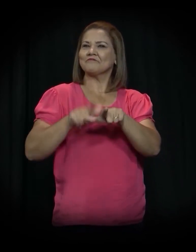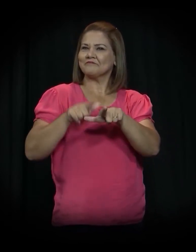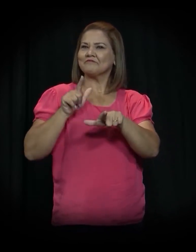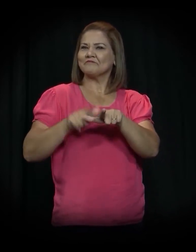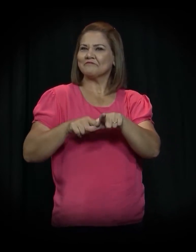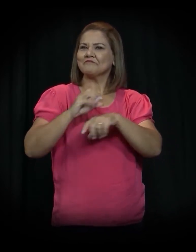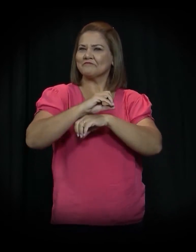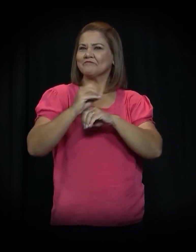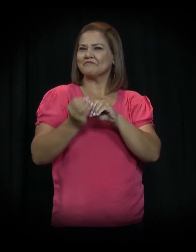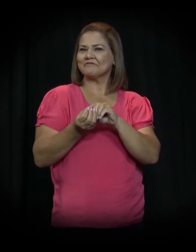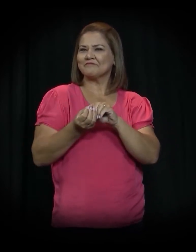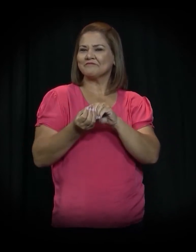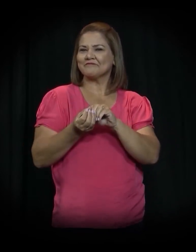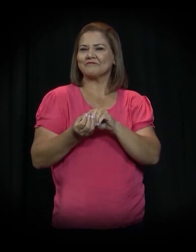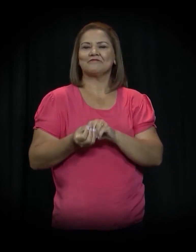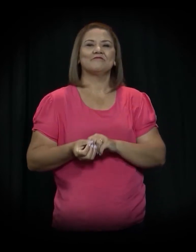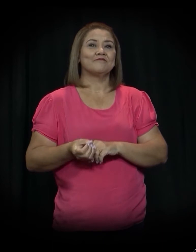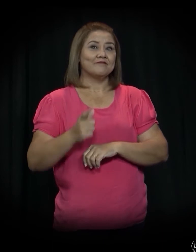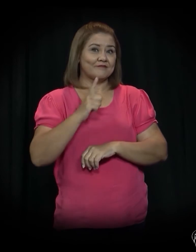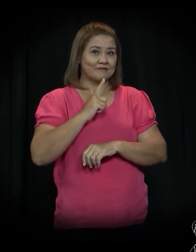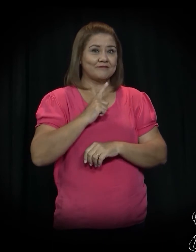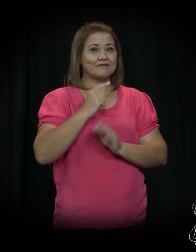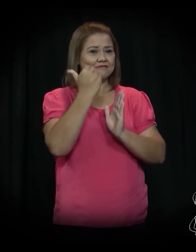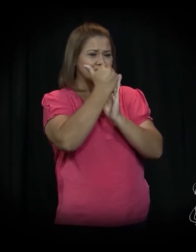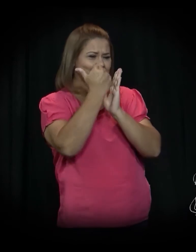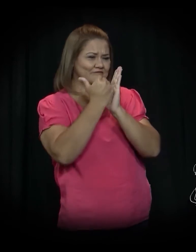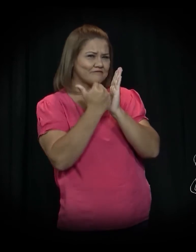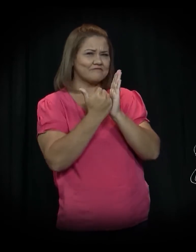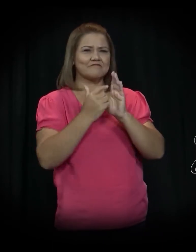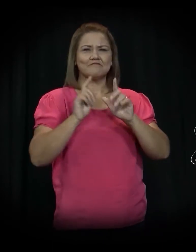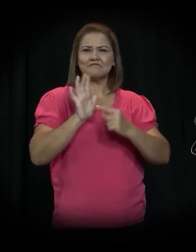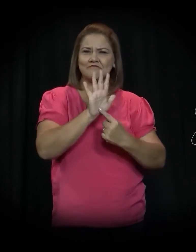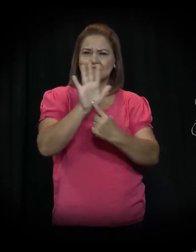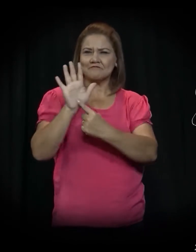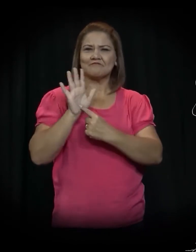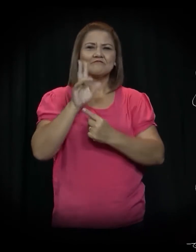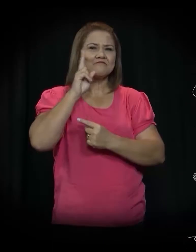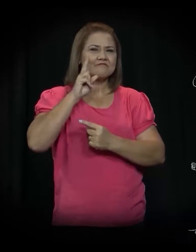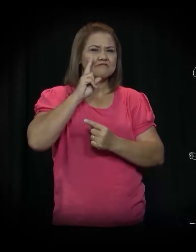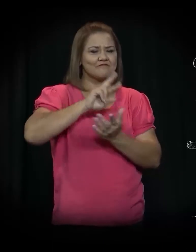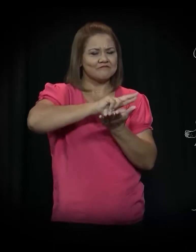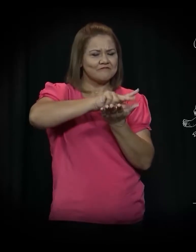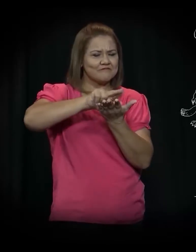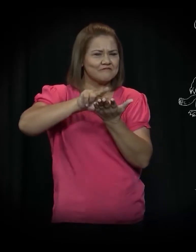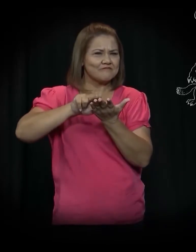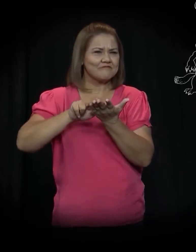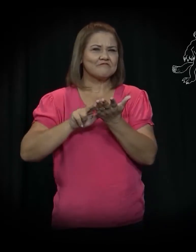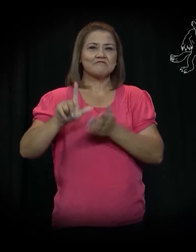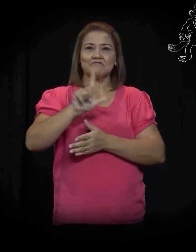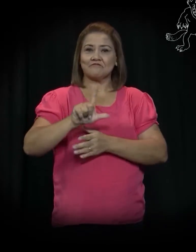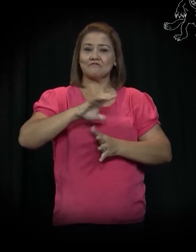da UFG. O programa traz diversos contos da literatura mundial, com versão em libras.